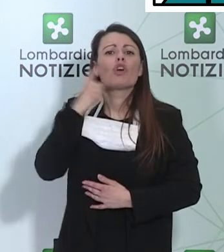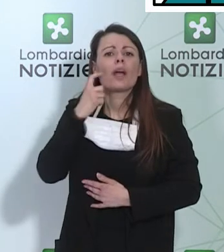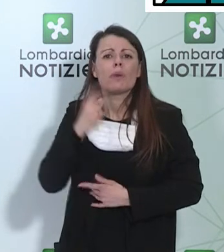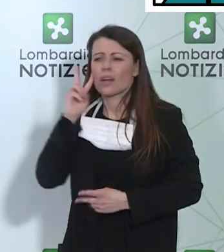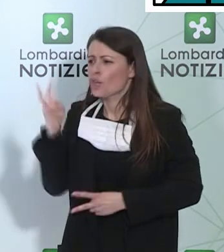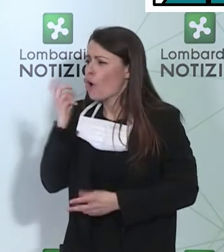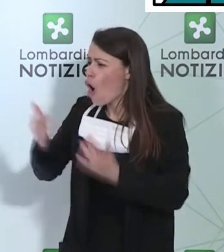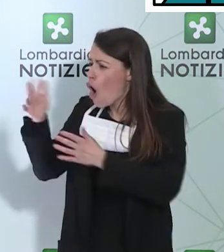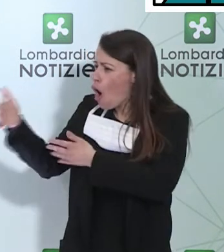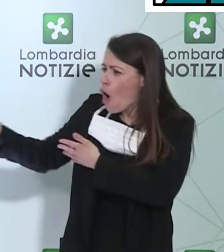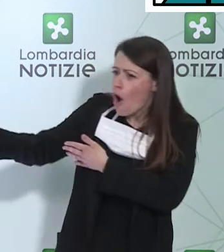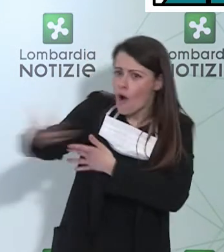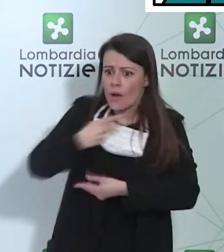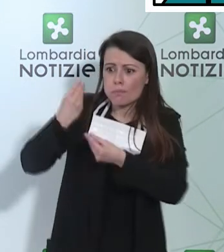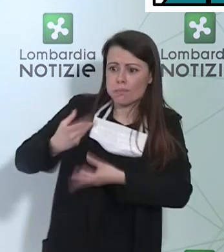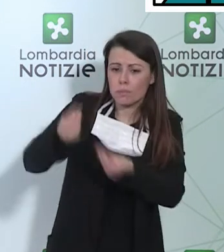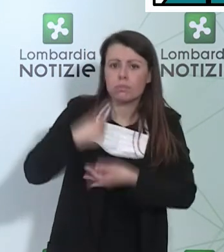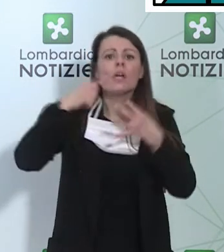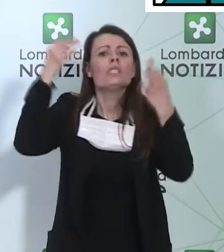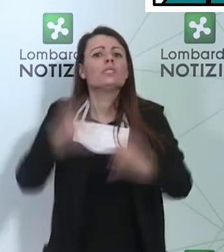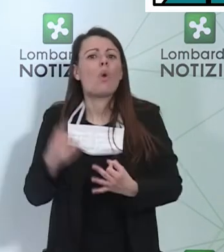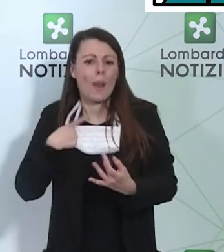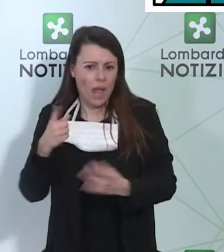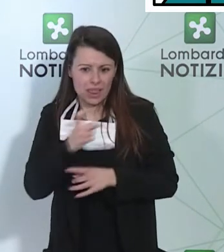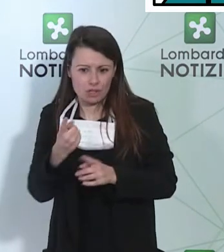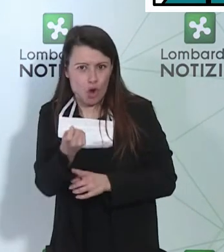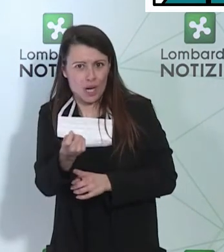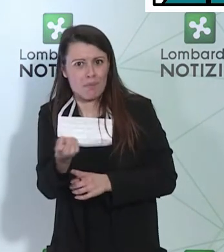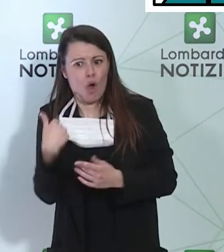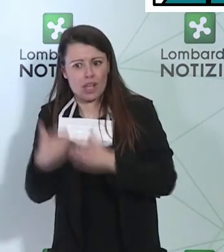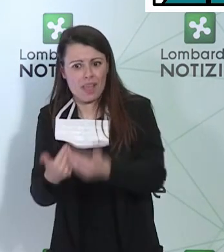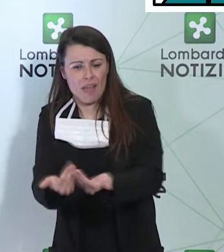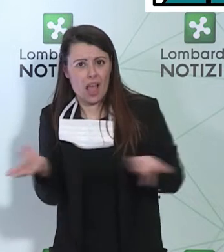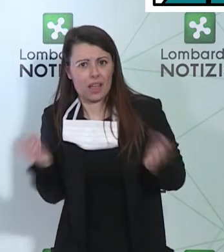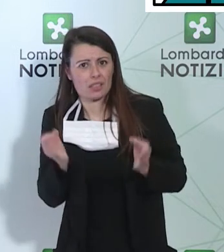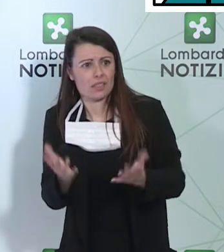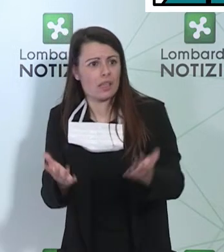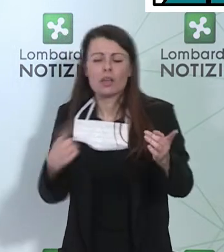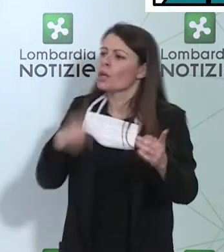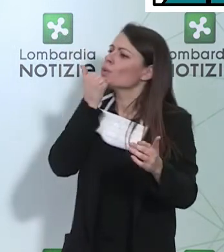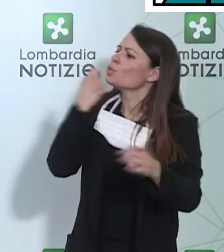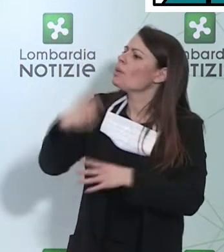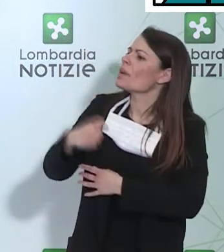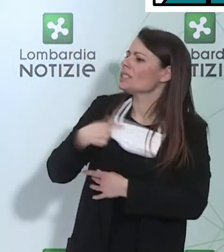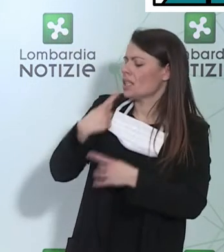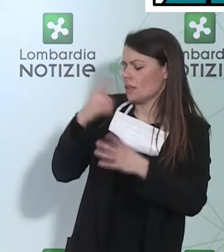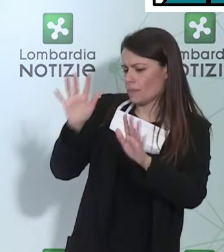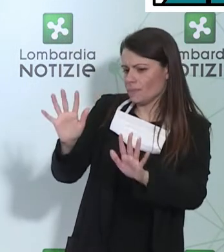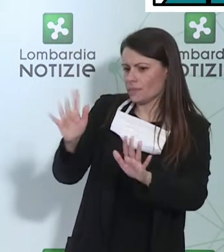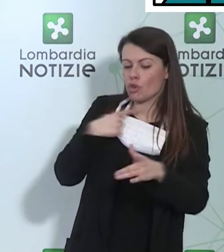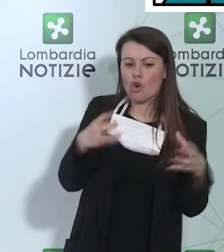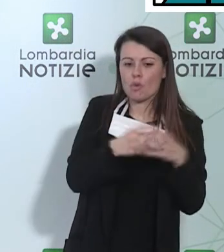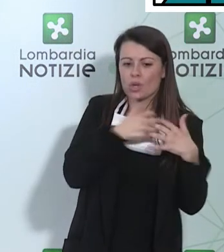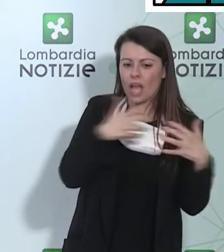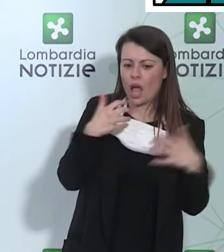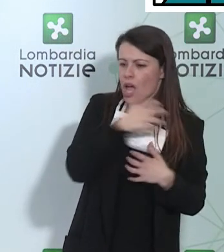avrebbero funzionato gli ospedali. Mi scusi, Presidente, c'è qualche posto che la comunità scientifica, siete